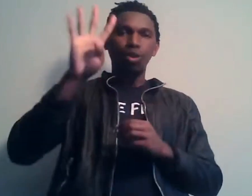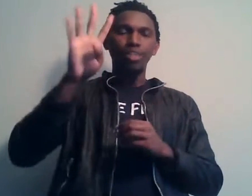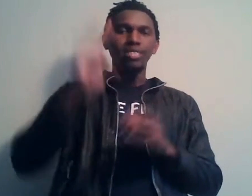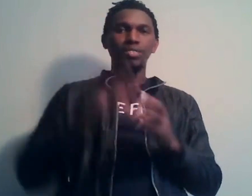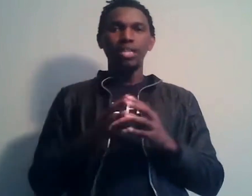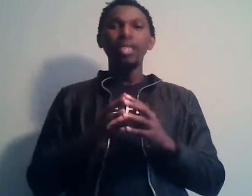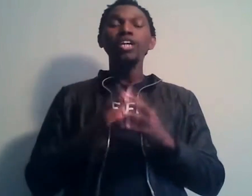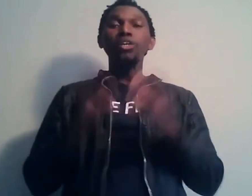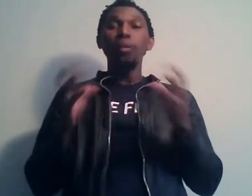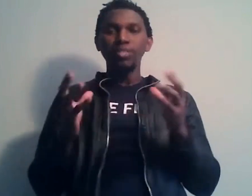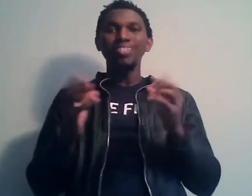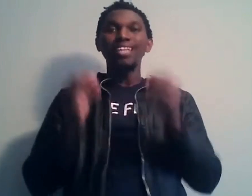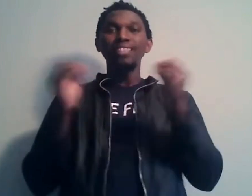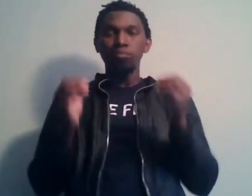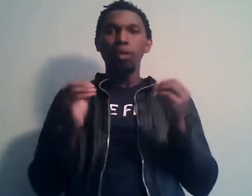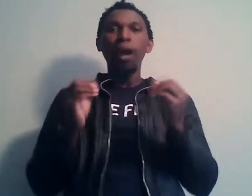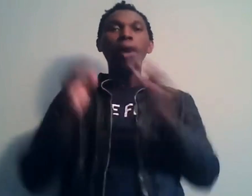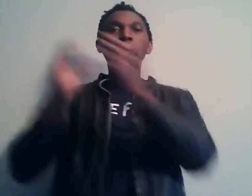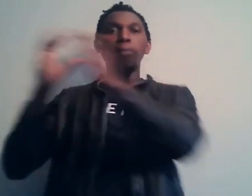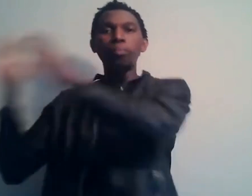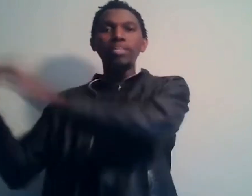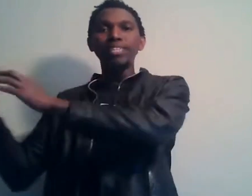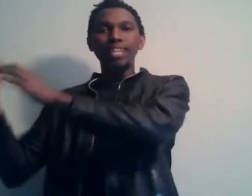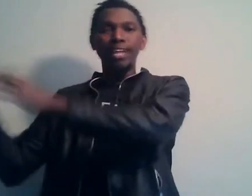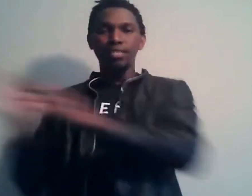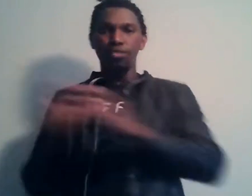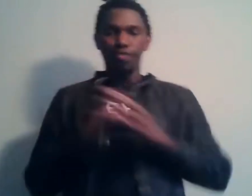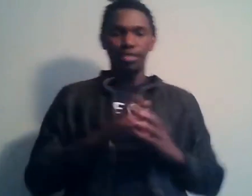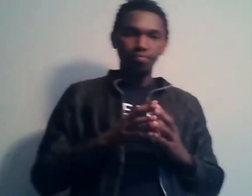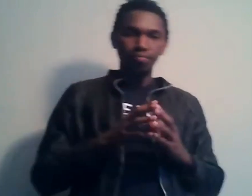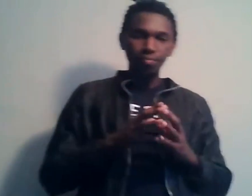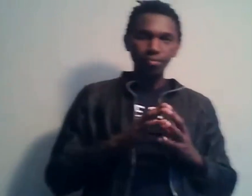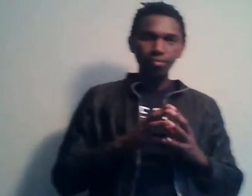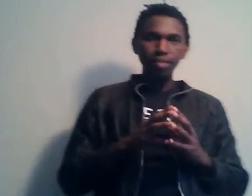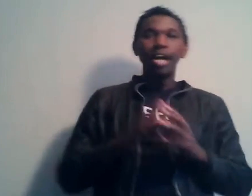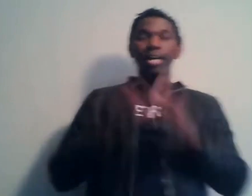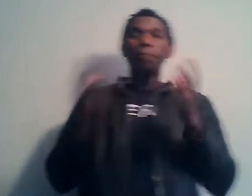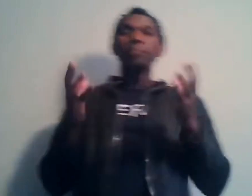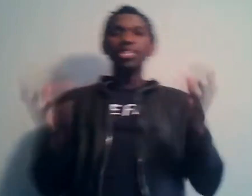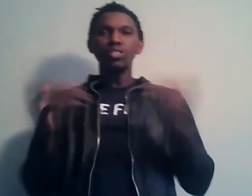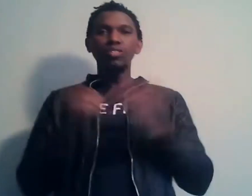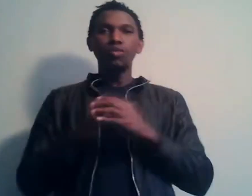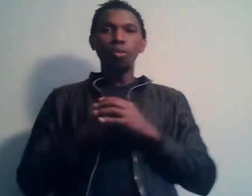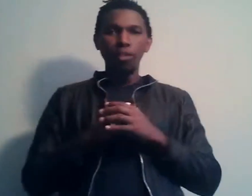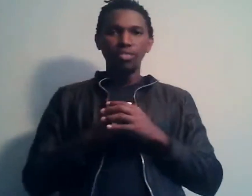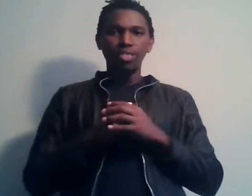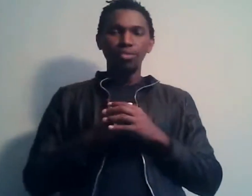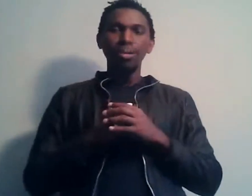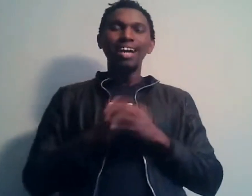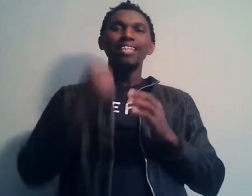rôles essentielles que représente la diaspora pour le pays qu'elle a laissé en fait. La première chose qu'il faut comprendre, c'est que la